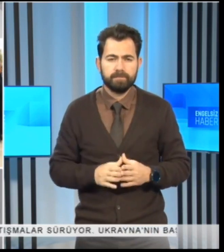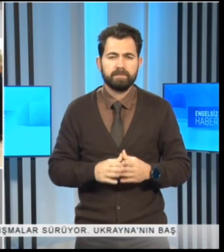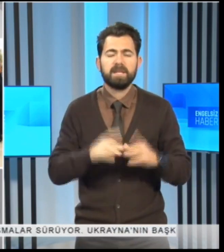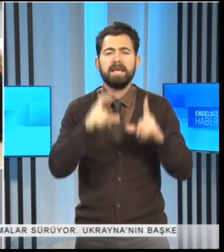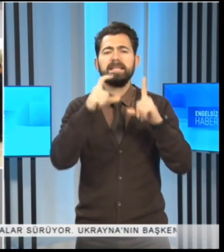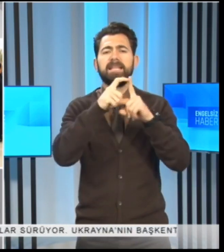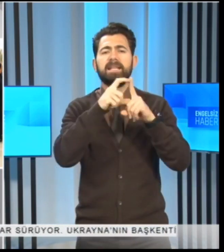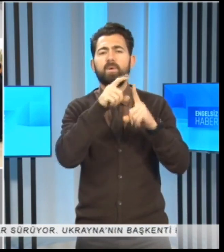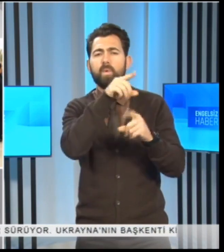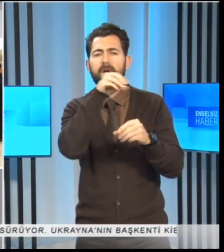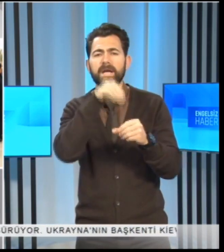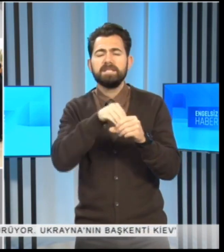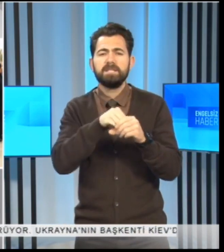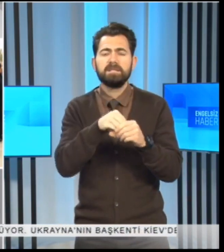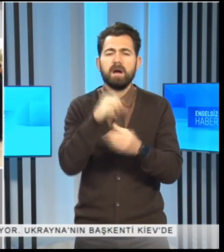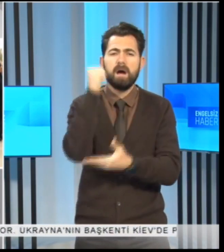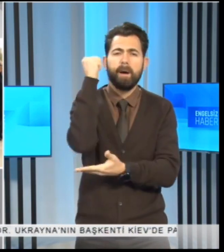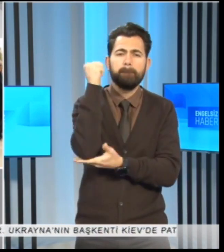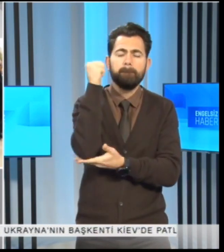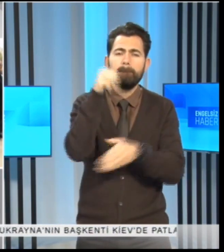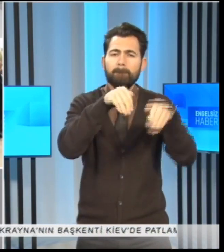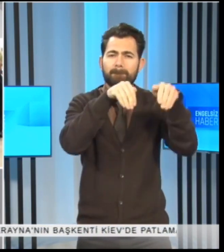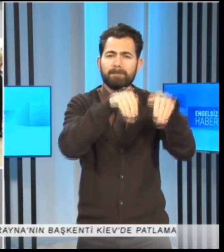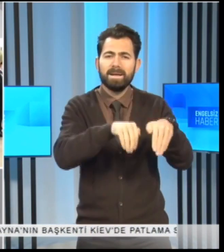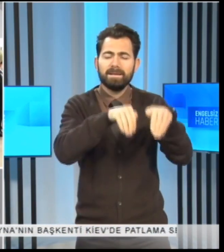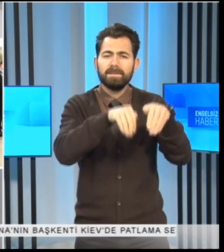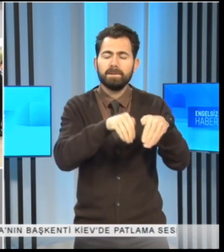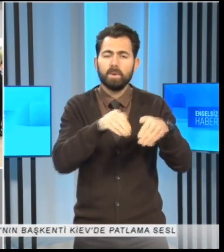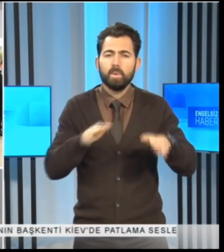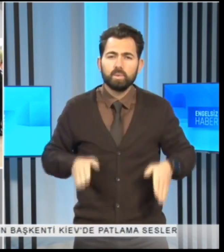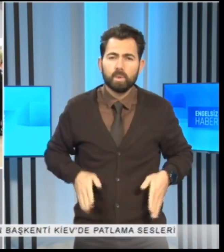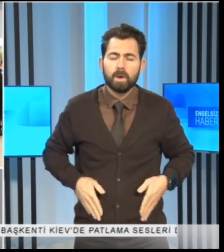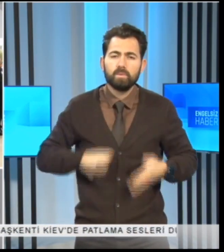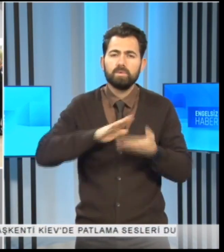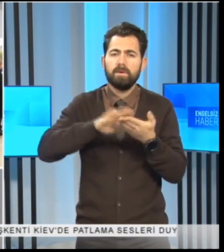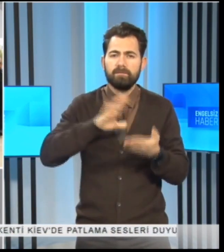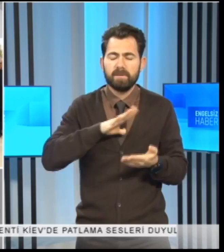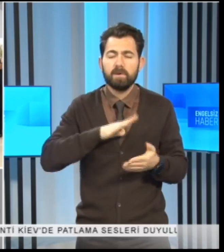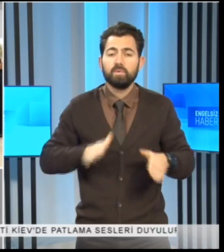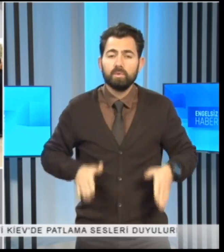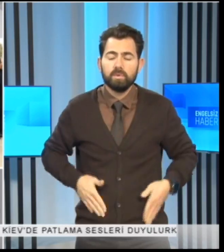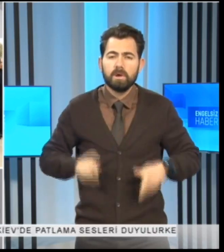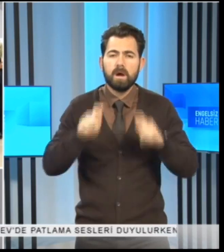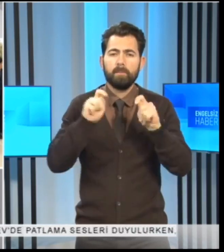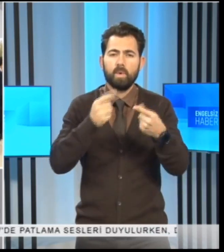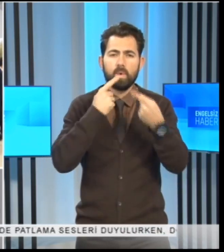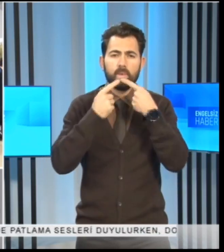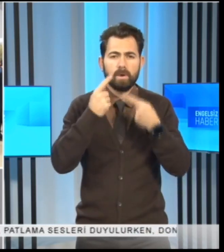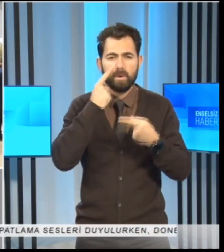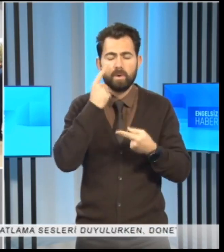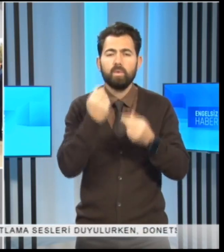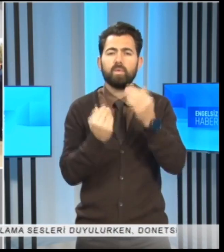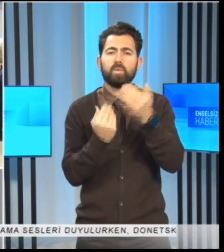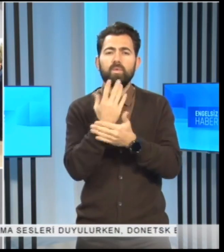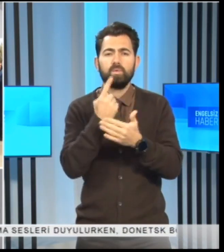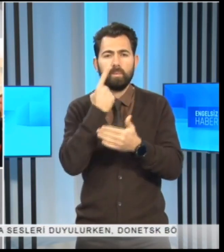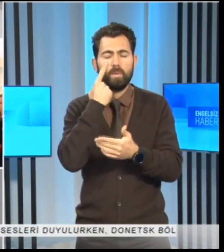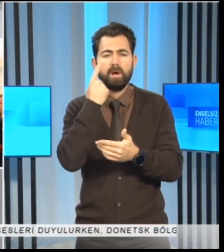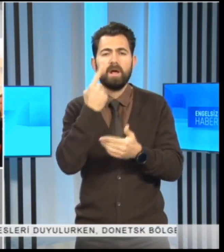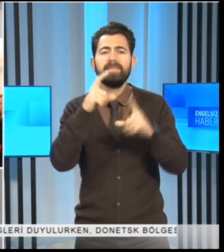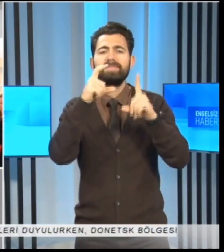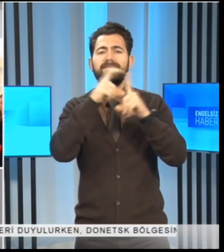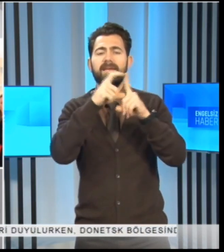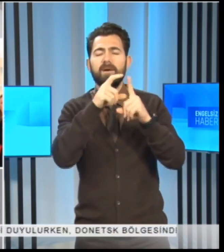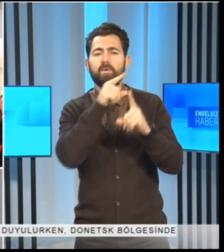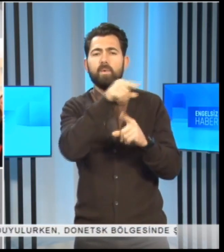Denktaş için anıt mezarında tören düzenlendi. Törende yapılan konuşmalarda kurucu Cumhurbaşkanı